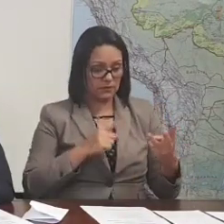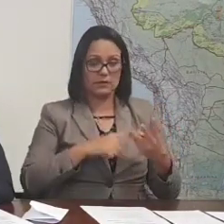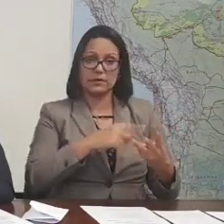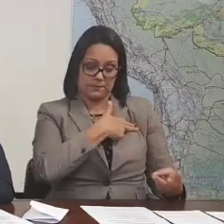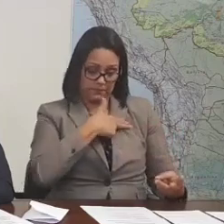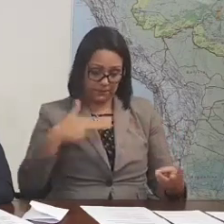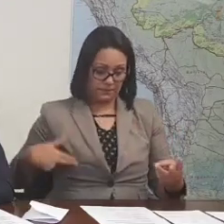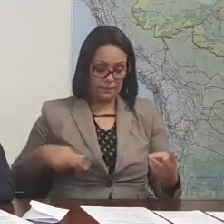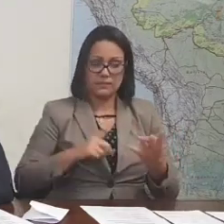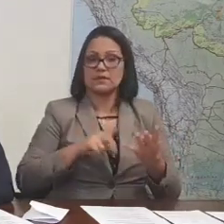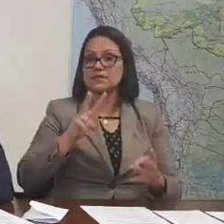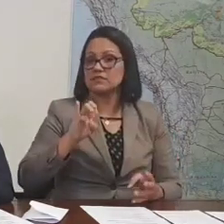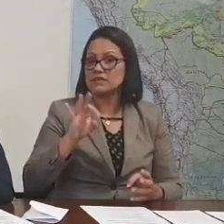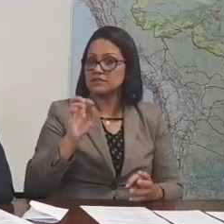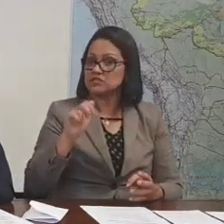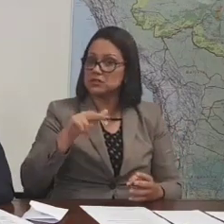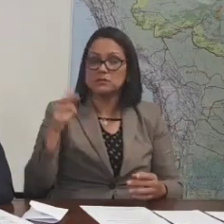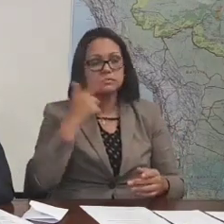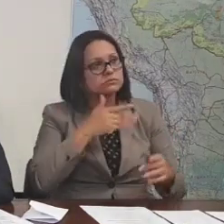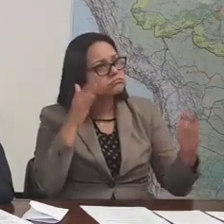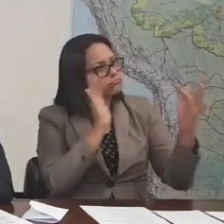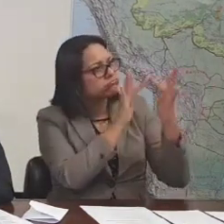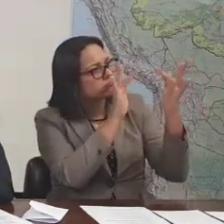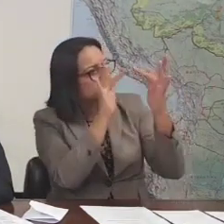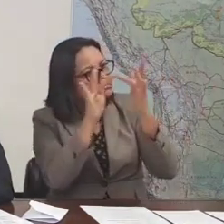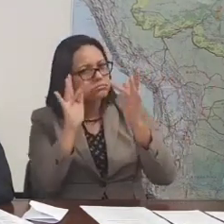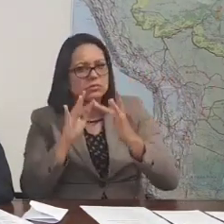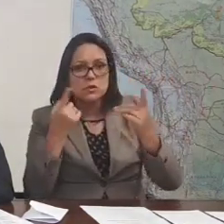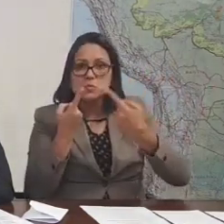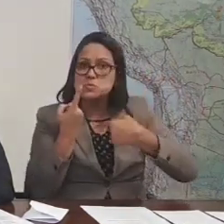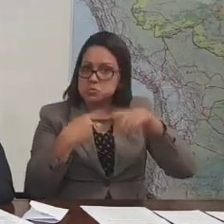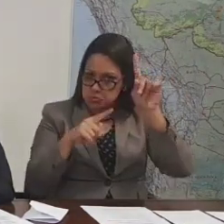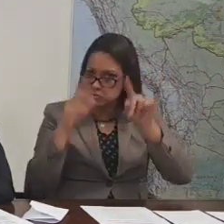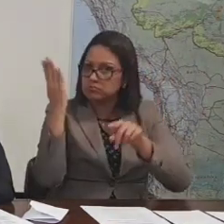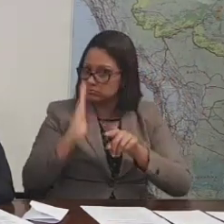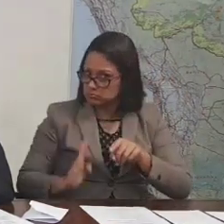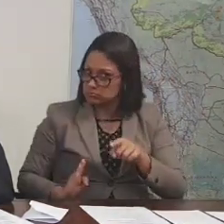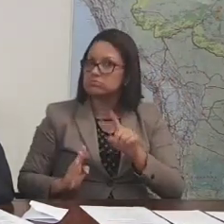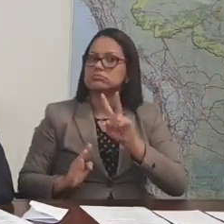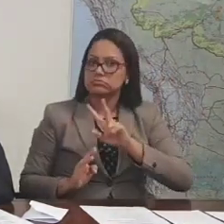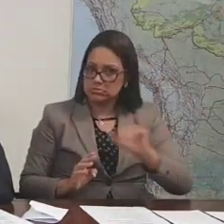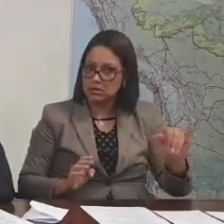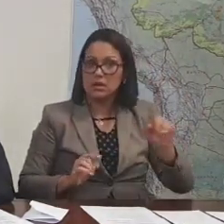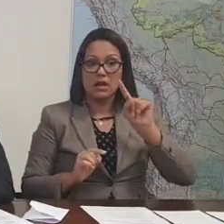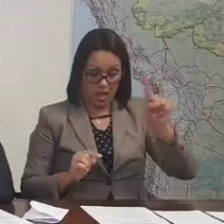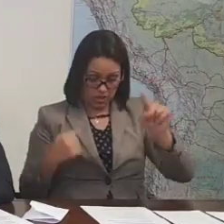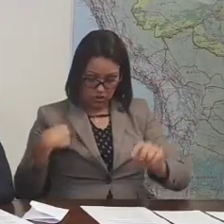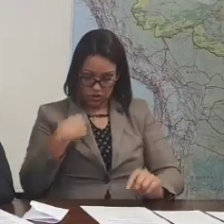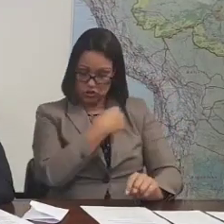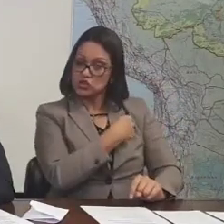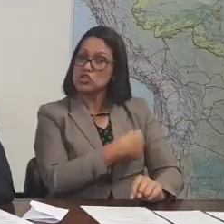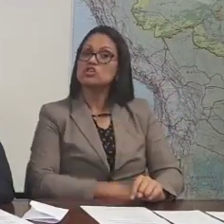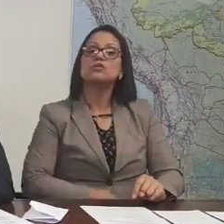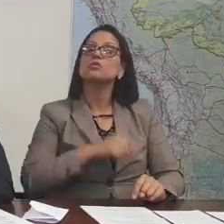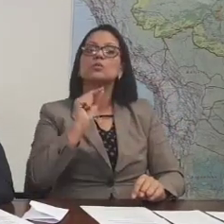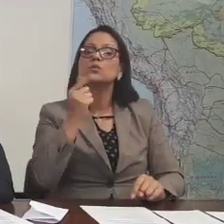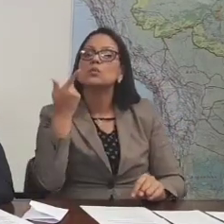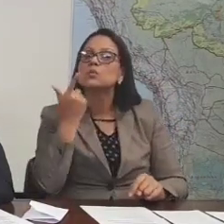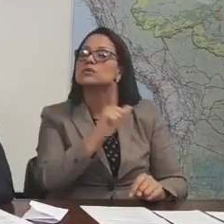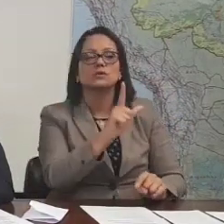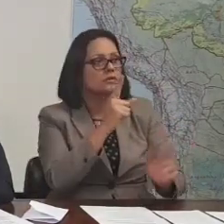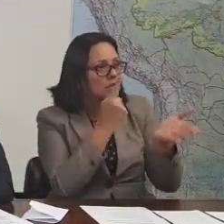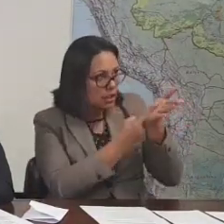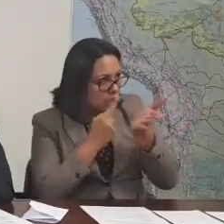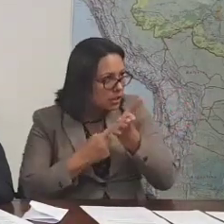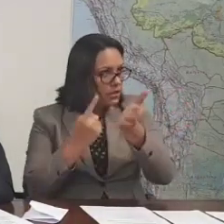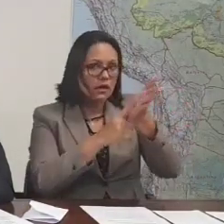avanços na questão comercial para o nosso país. Na China, em especial, presidente, nós conseguimos alavancar e abrir